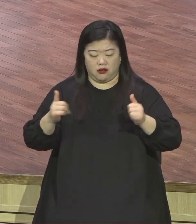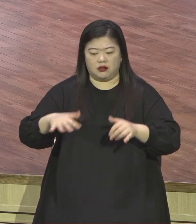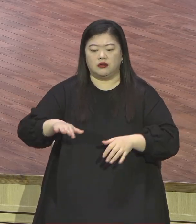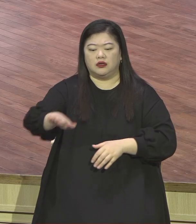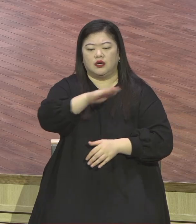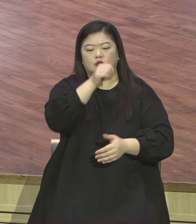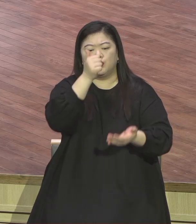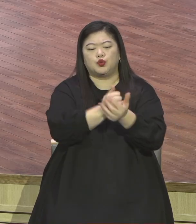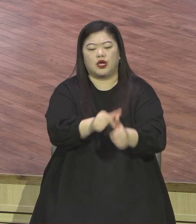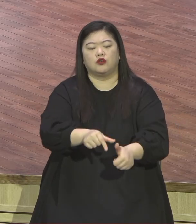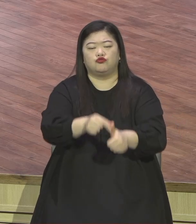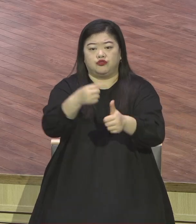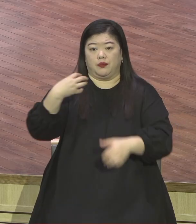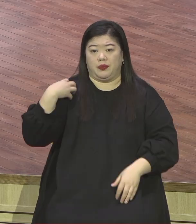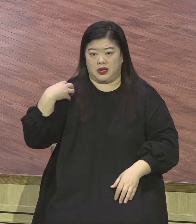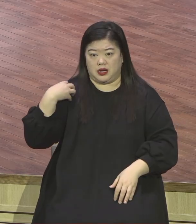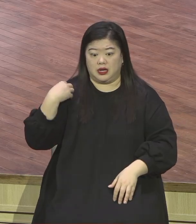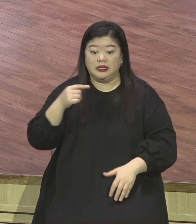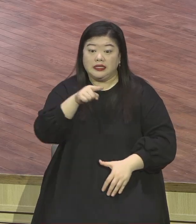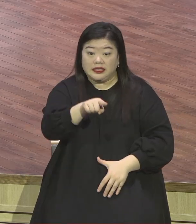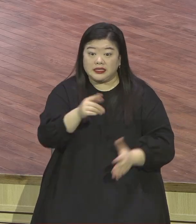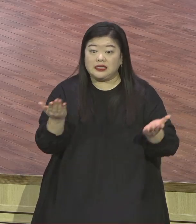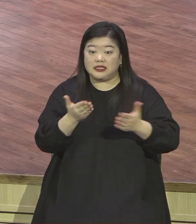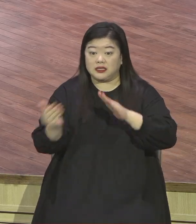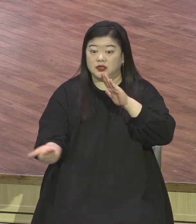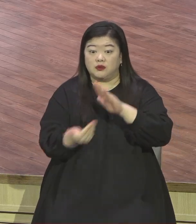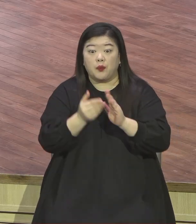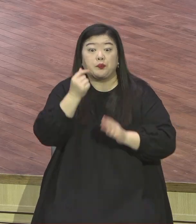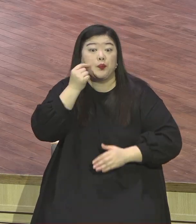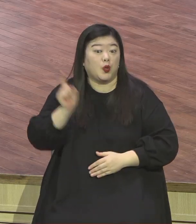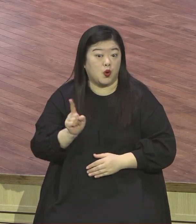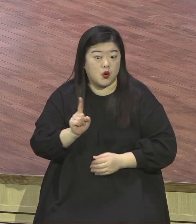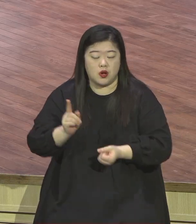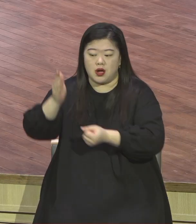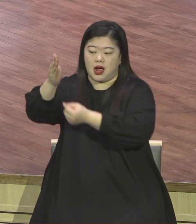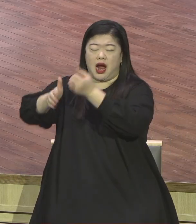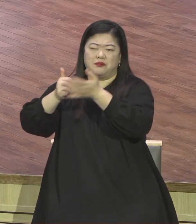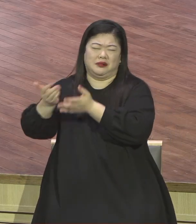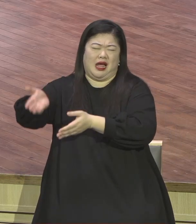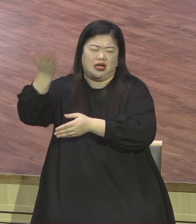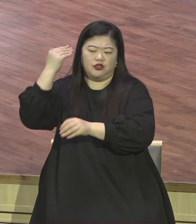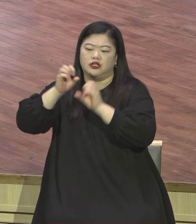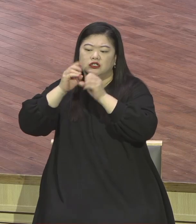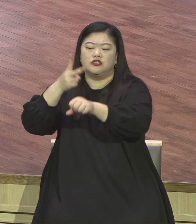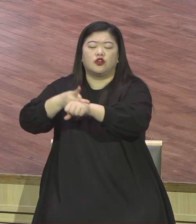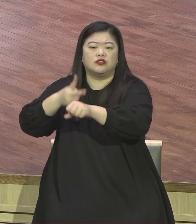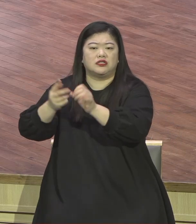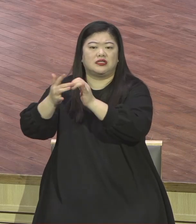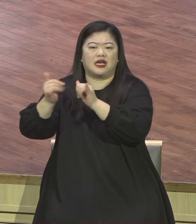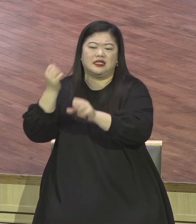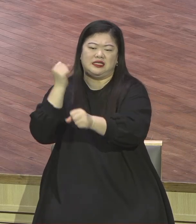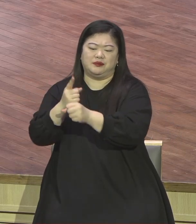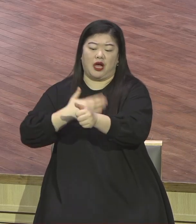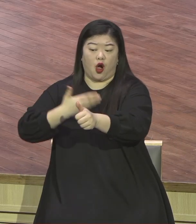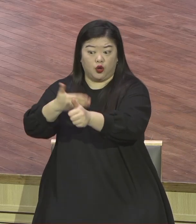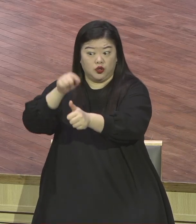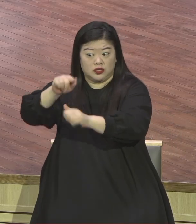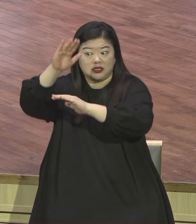이 모든 일이 된 것은 주께서 선재로 하신 말씀을 이루려 하시미니 이르시되 보라 처녀가 잉태하여